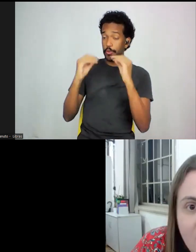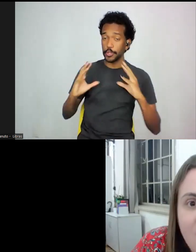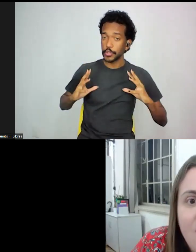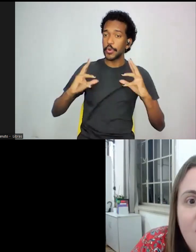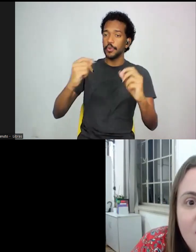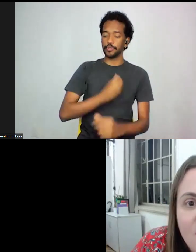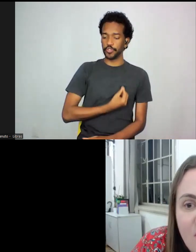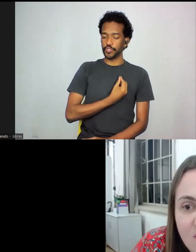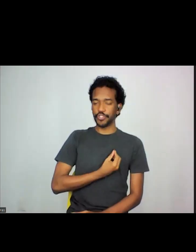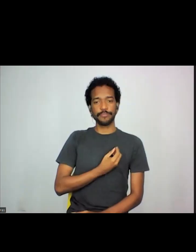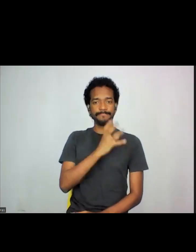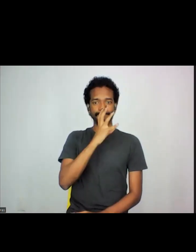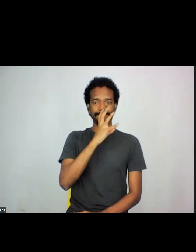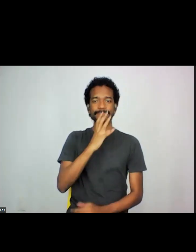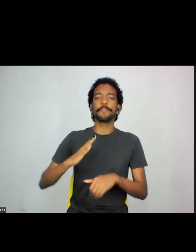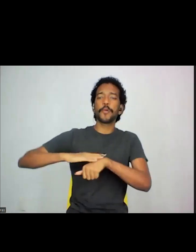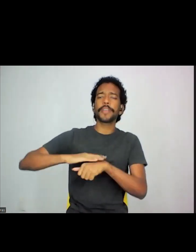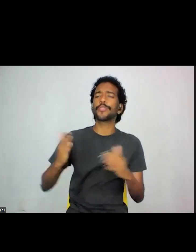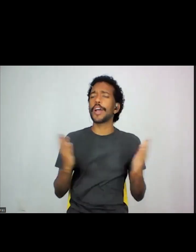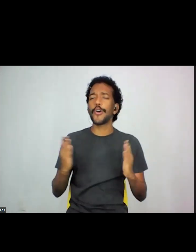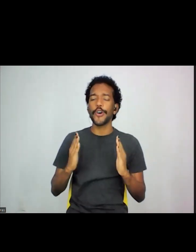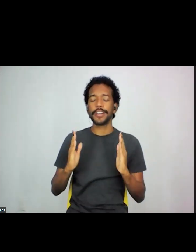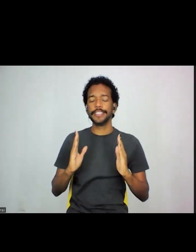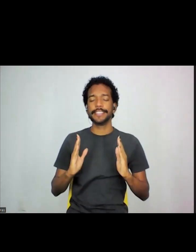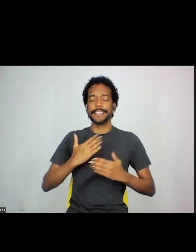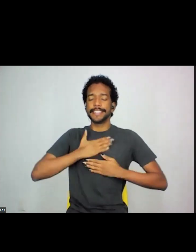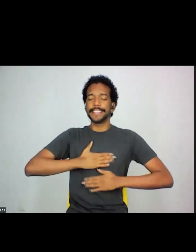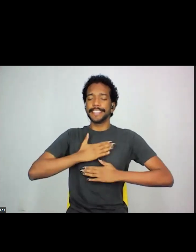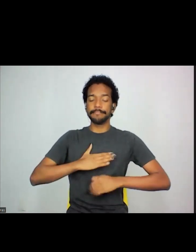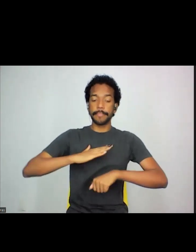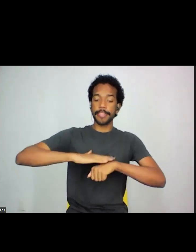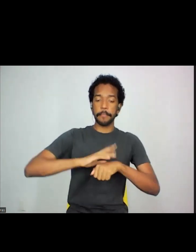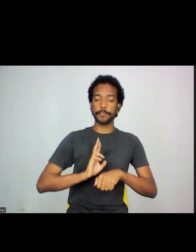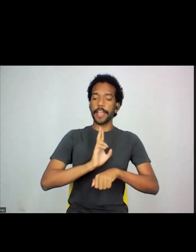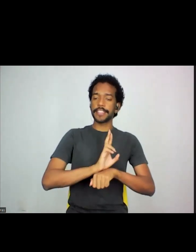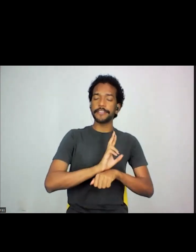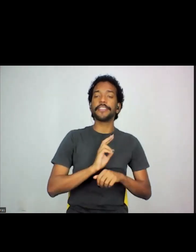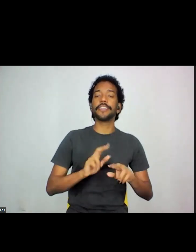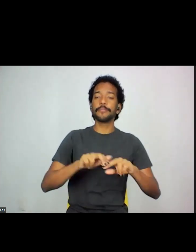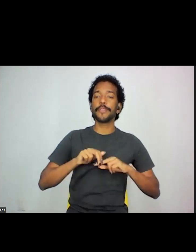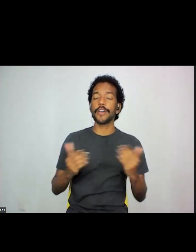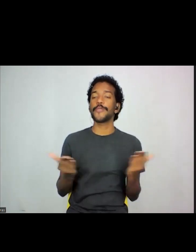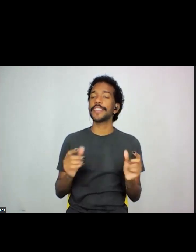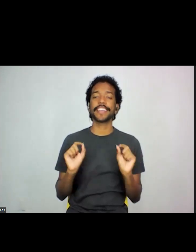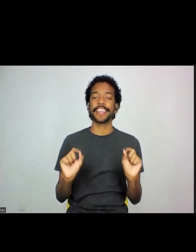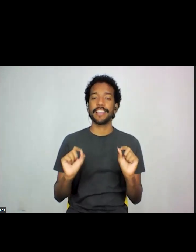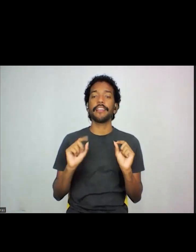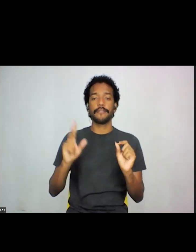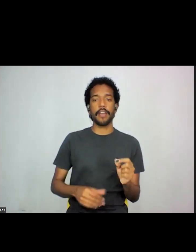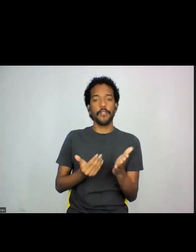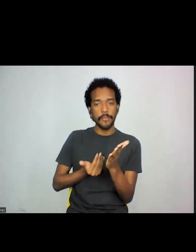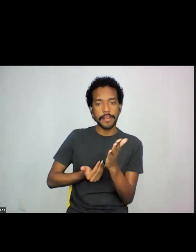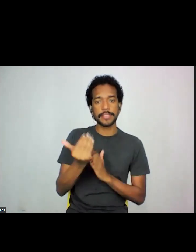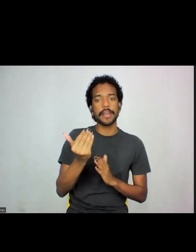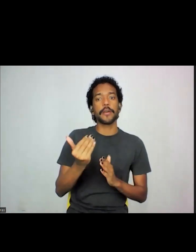estão aqui, que reservaram esse tempo para iniciar o ciclo do Programa de Direitos Humanos em Museus nesse ano de 2023.